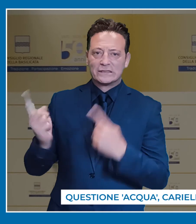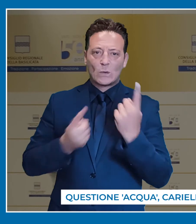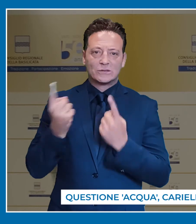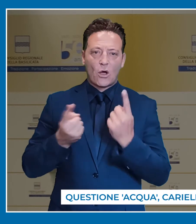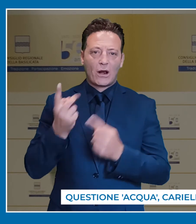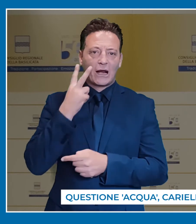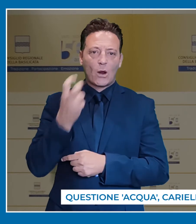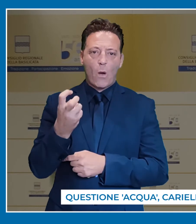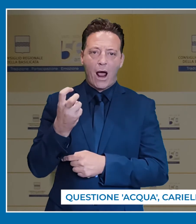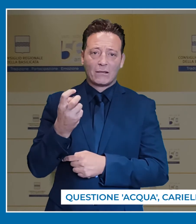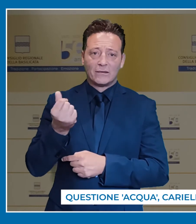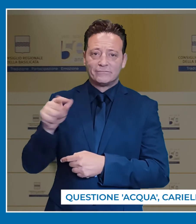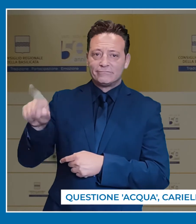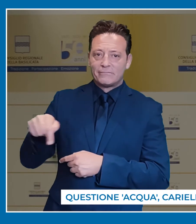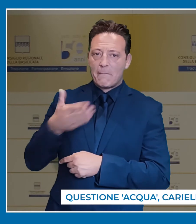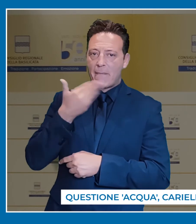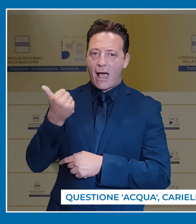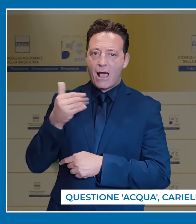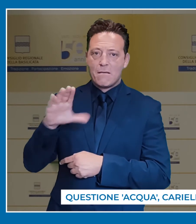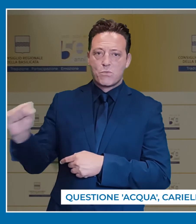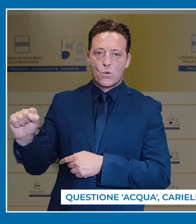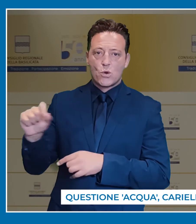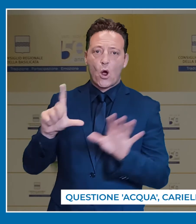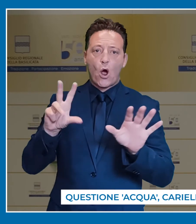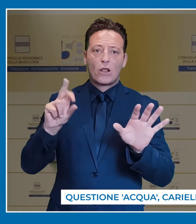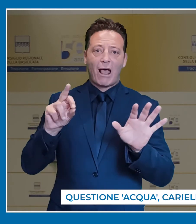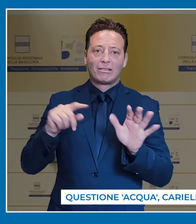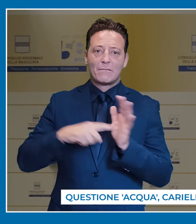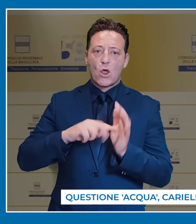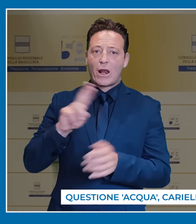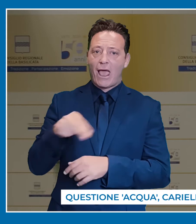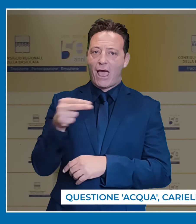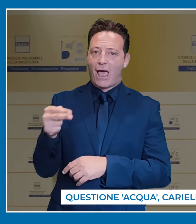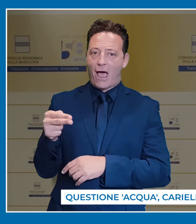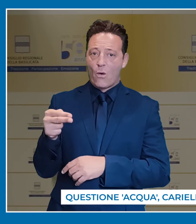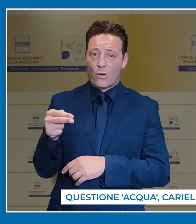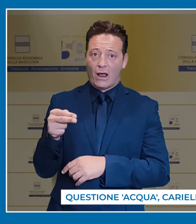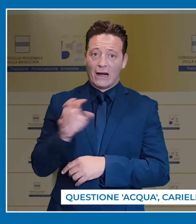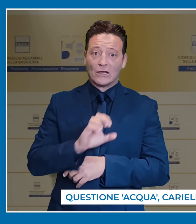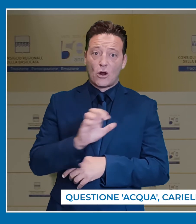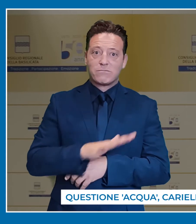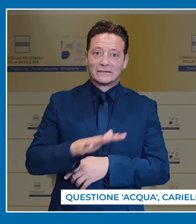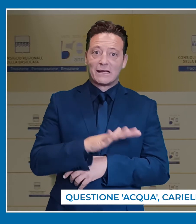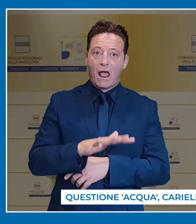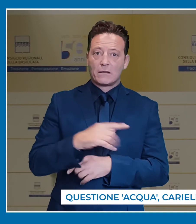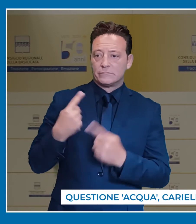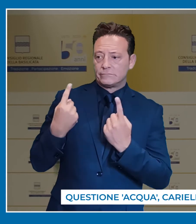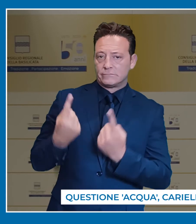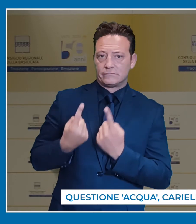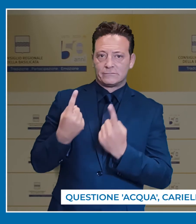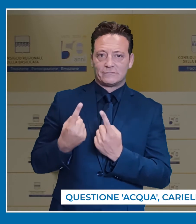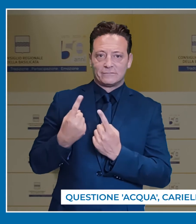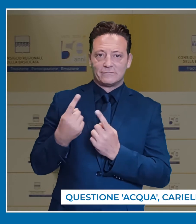vicenda relativa al credito, pari a circa 80 milioni di euro, che la nostra Regione